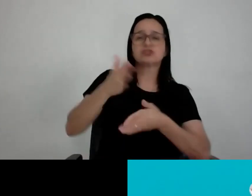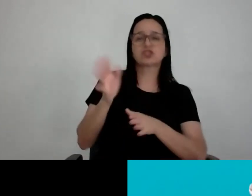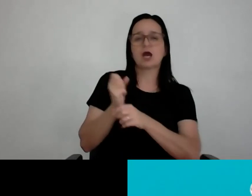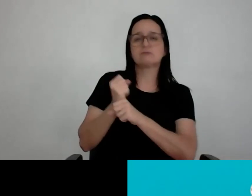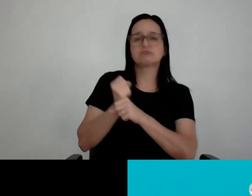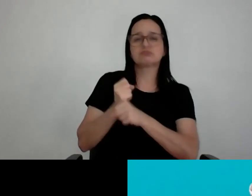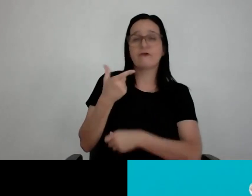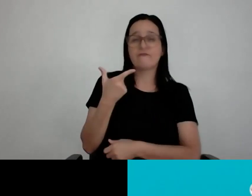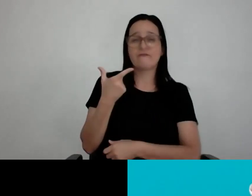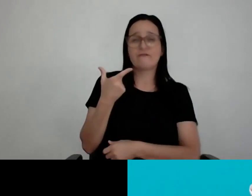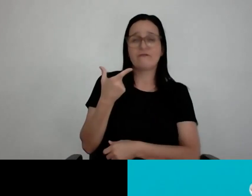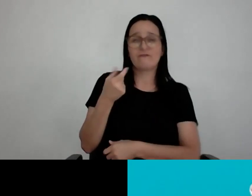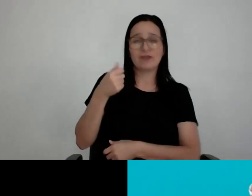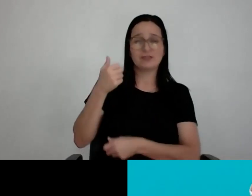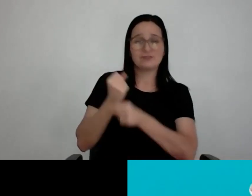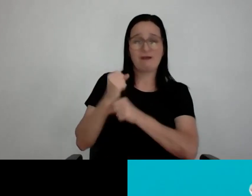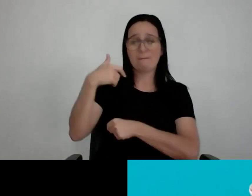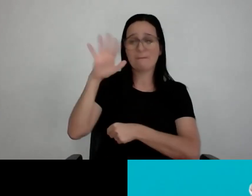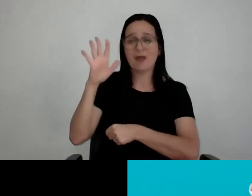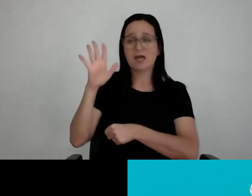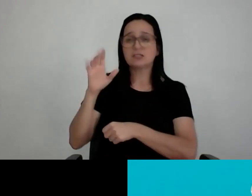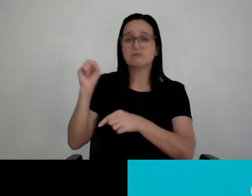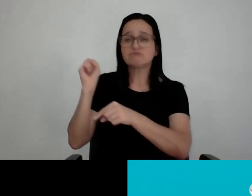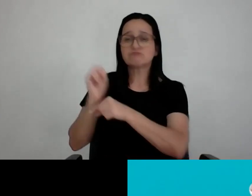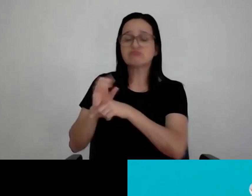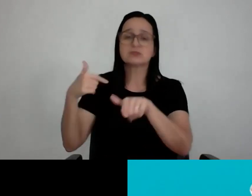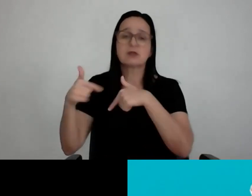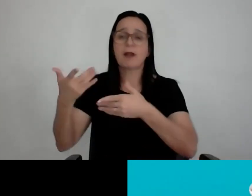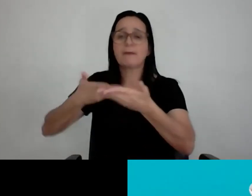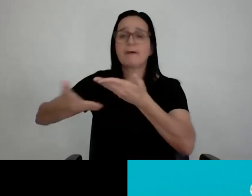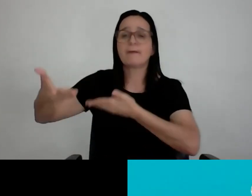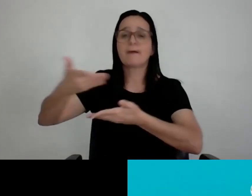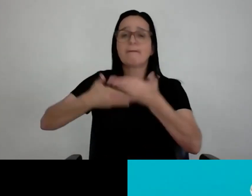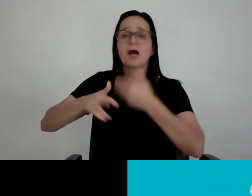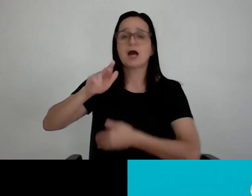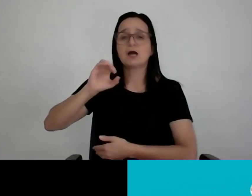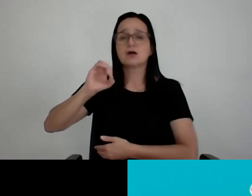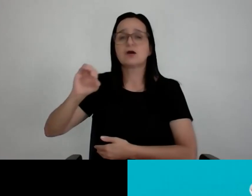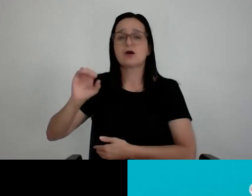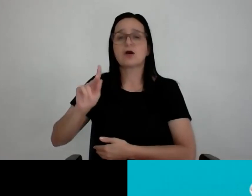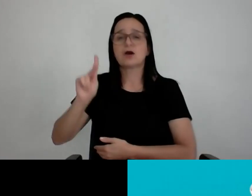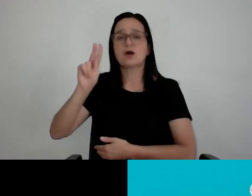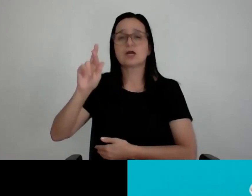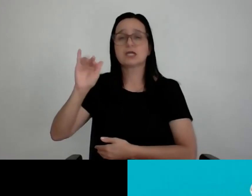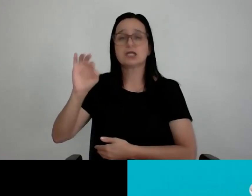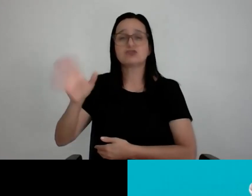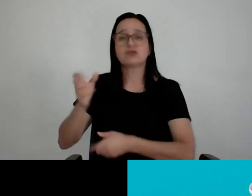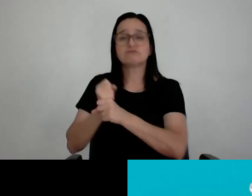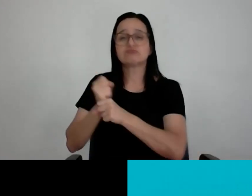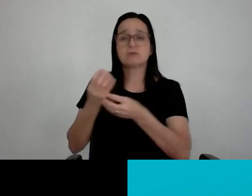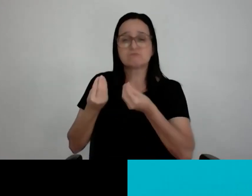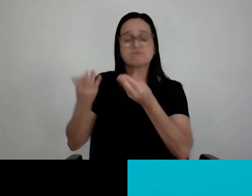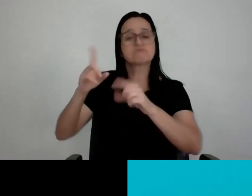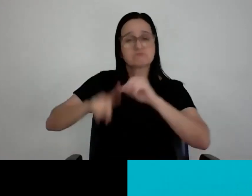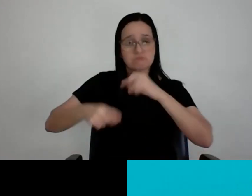teve tudo para sair, para tirar, estou ali porque acho que aprendi a me relacionar, não só a gente oferecer um bom produto, toda a equipe oferecia um ótimo produto,